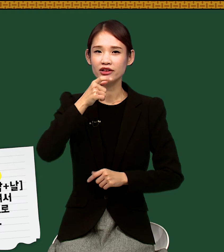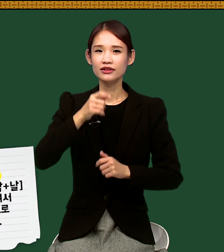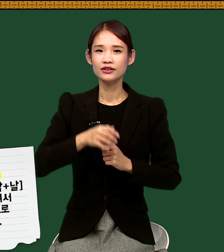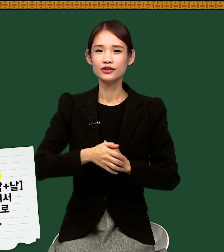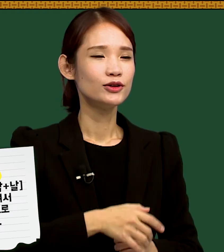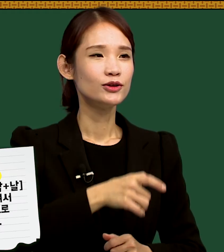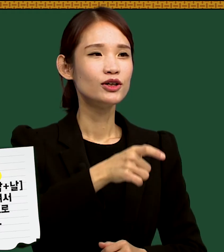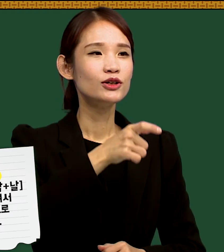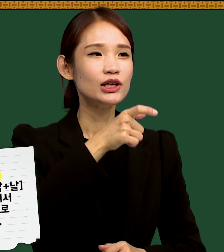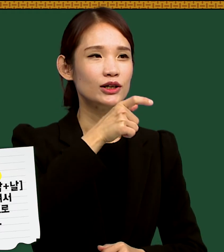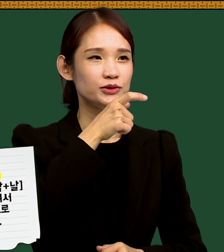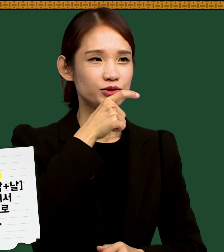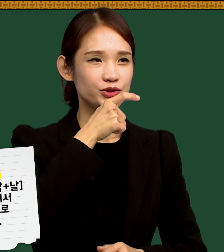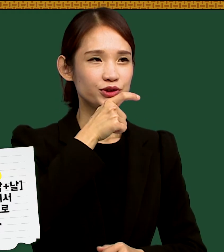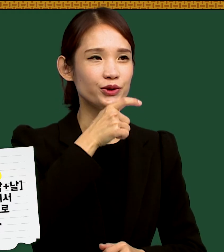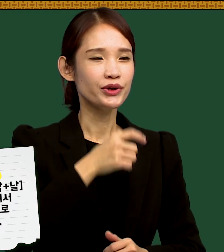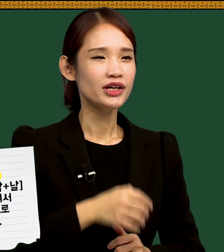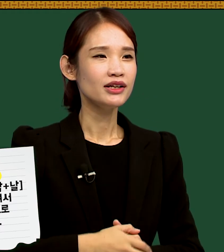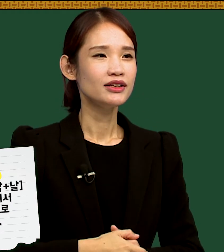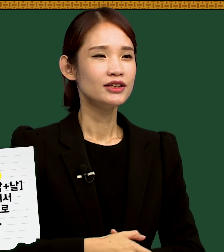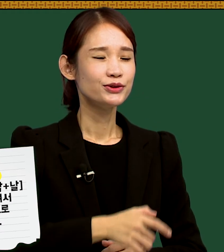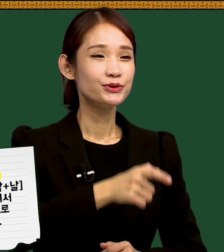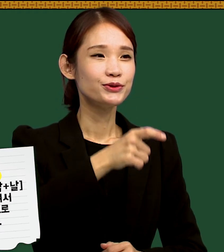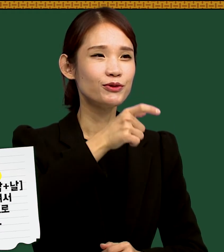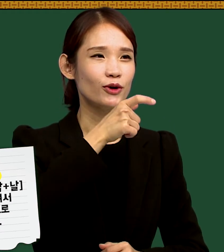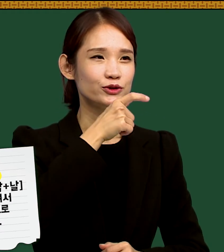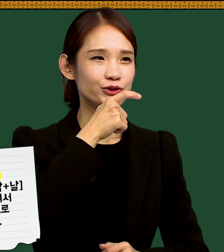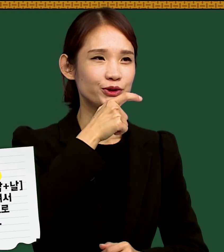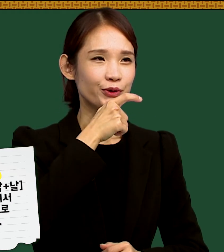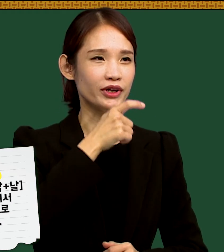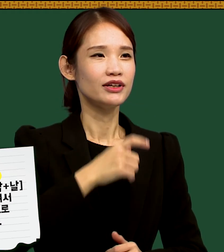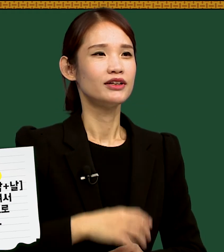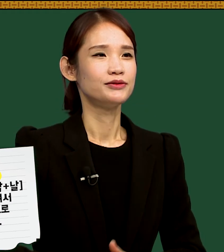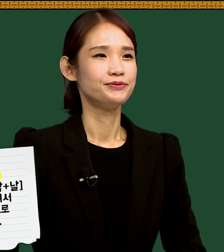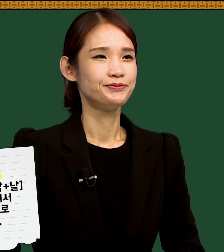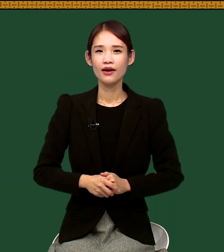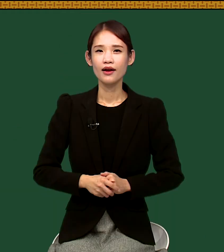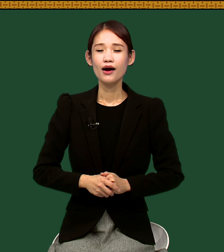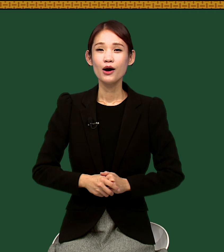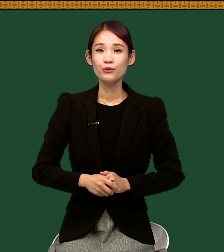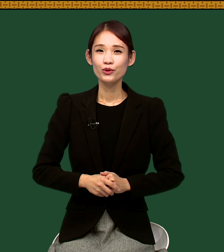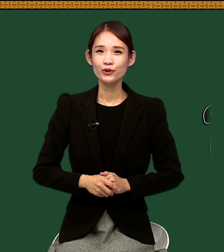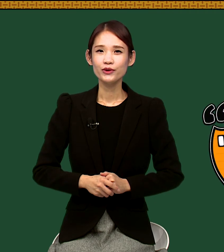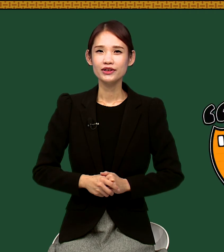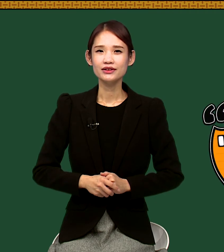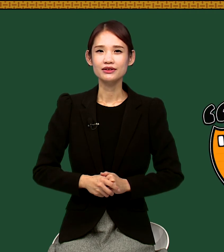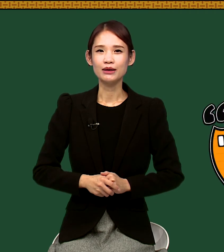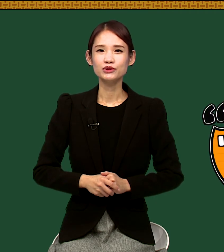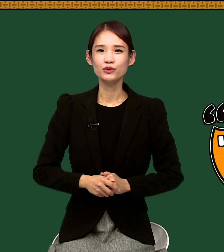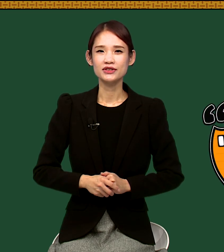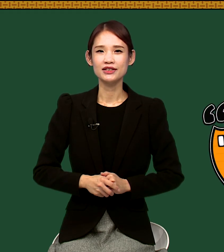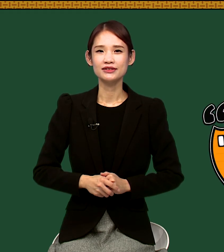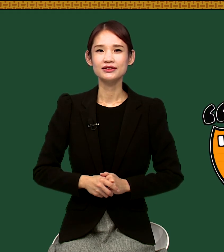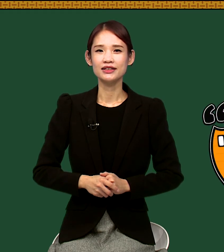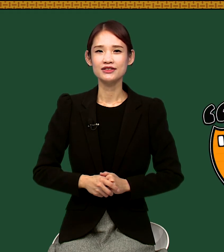수요일, 수요일 목요일은 나무 목자를 쓰겠죠.